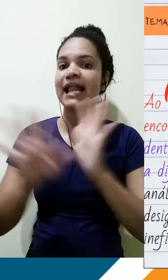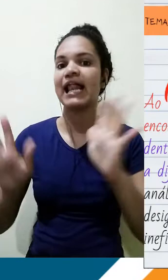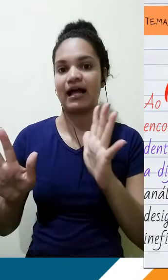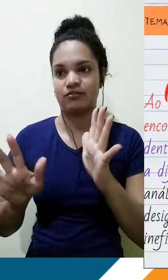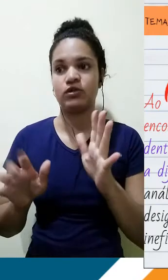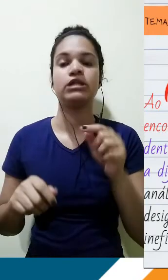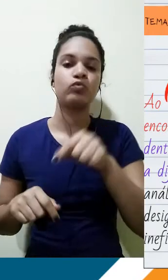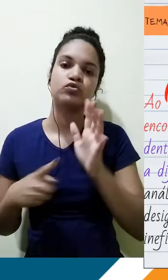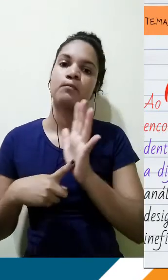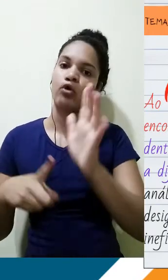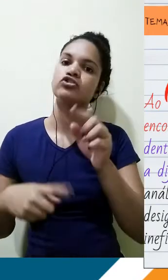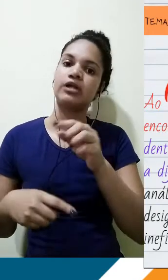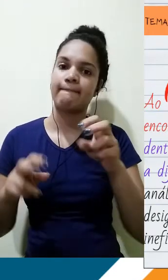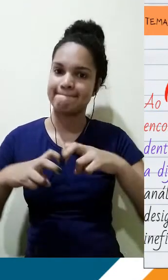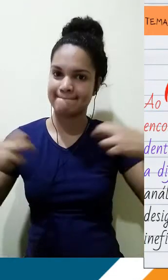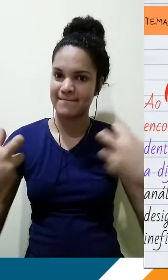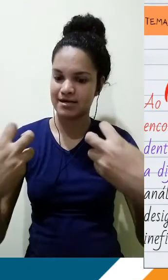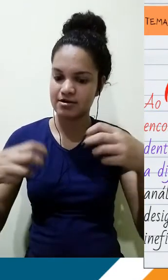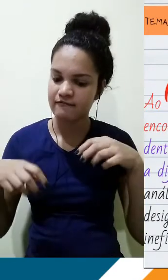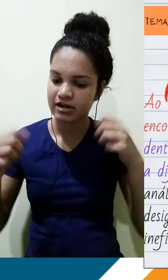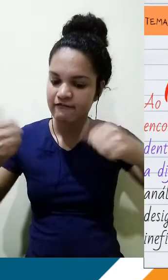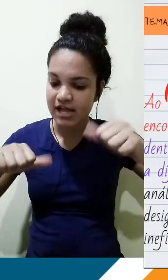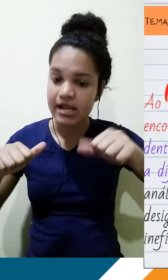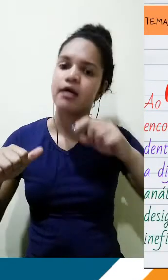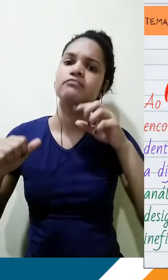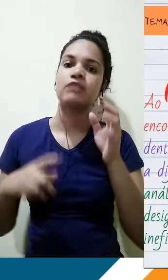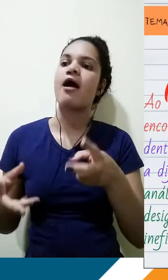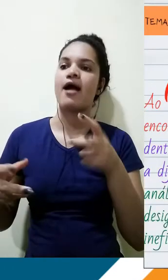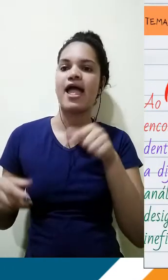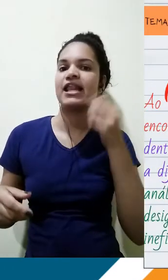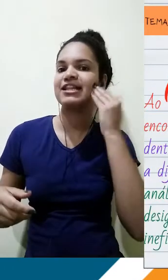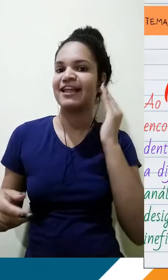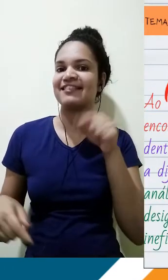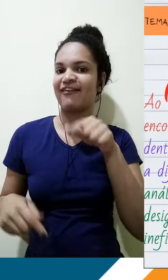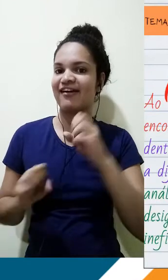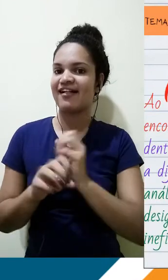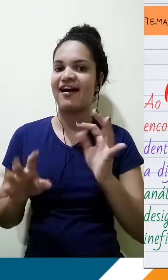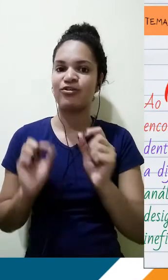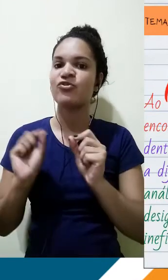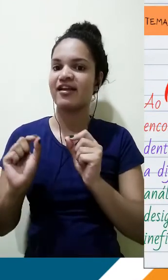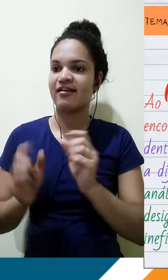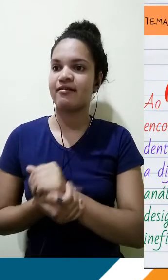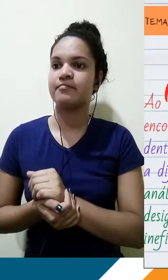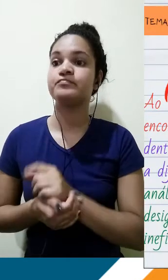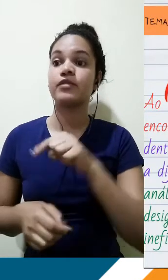foco da problematização e a temática que vai ser desenvolvida. Por último, vem a construção da nossa tese. Essa tese aqui, o Carlos